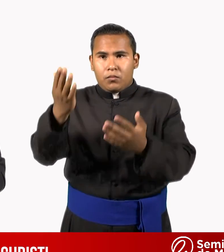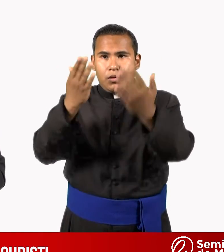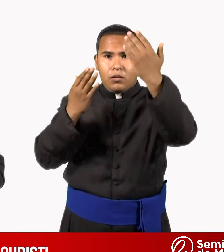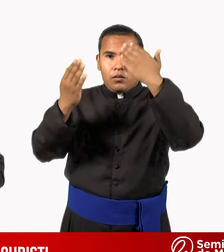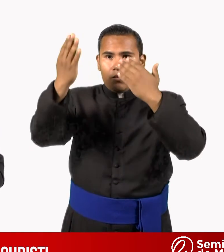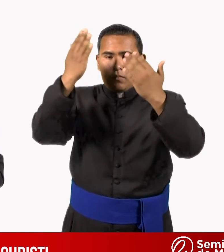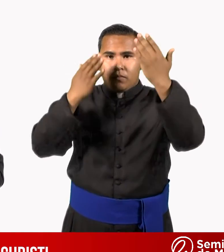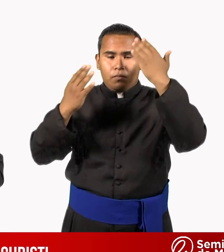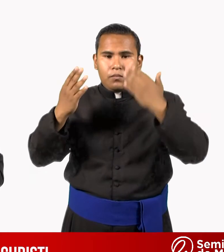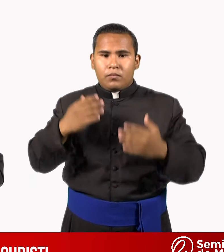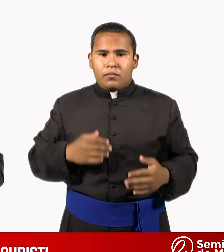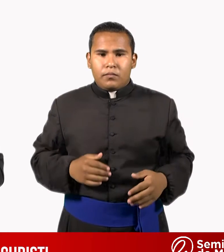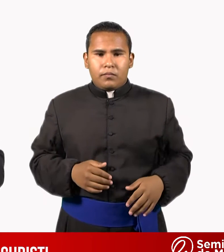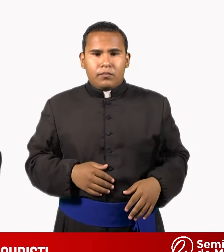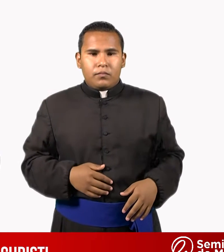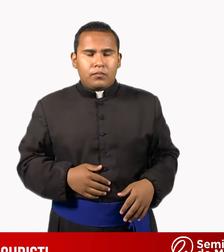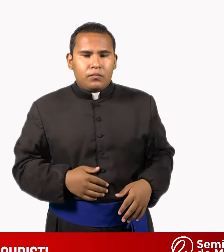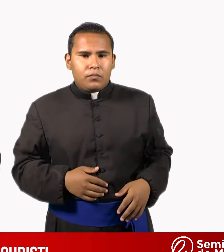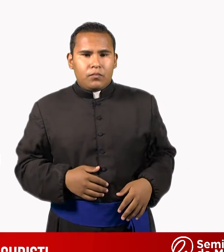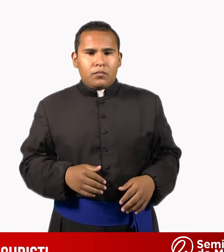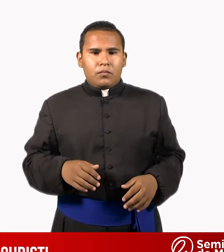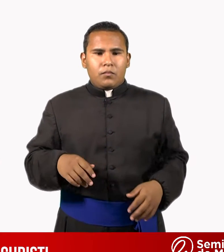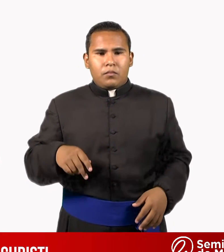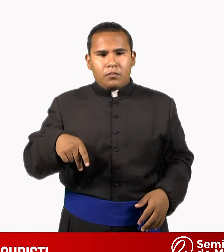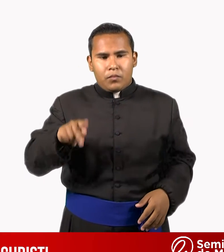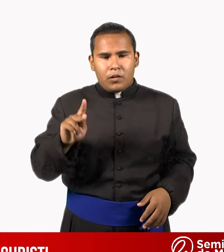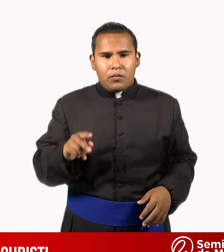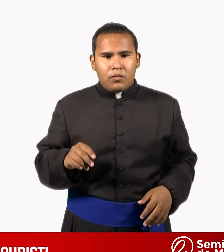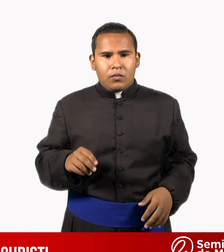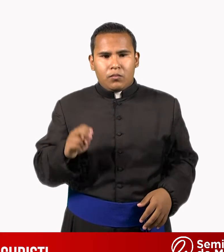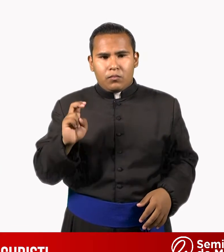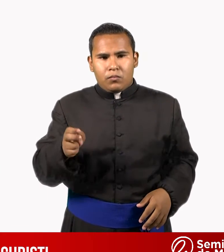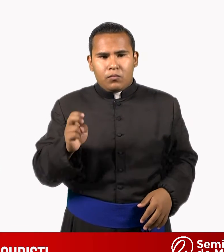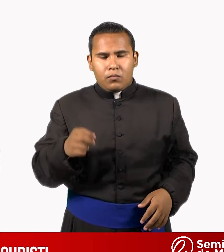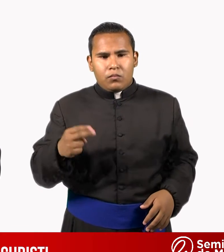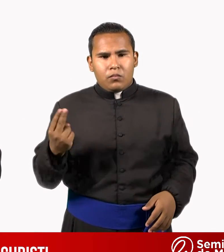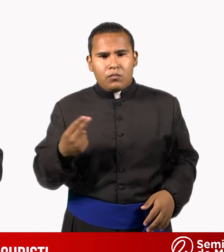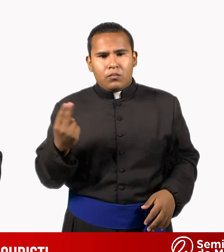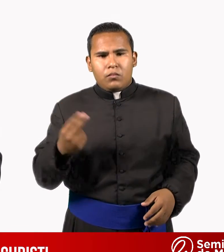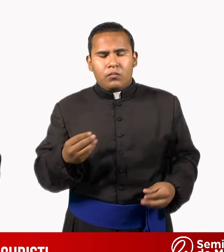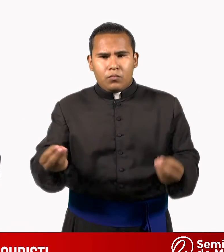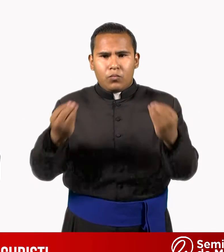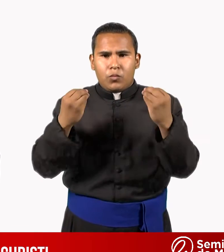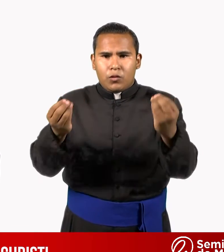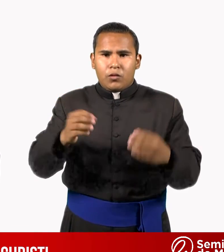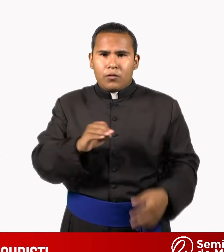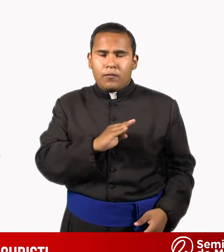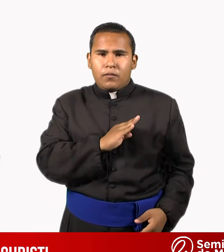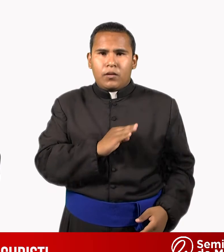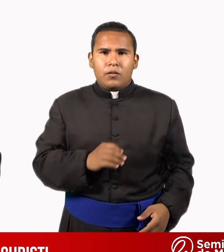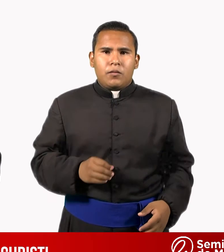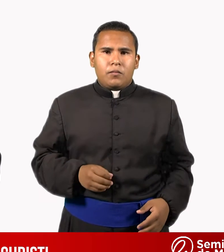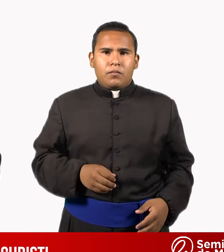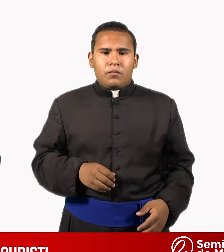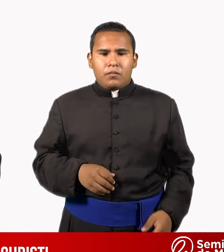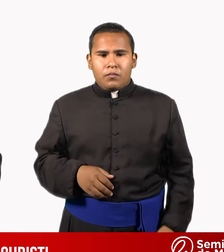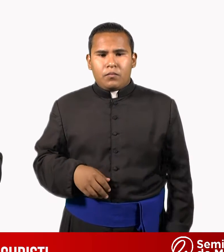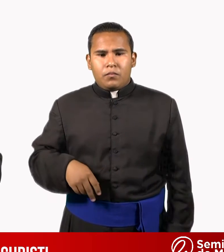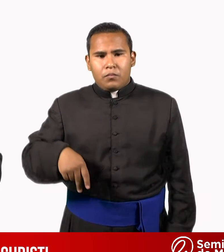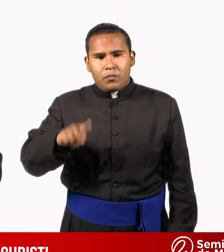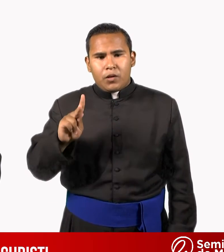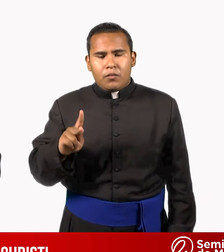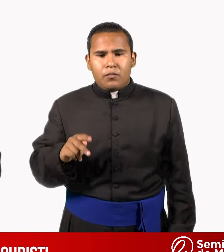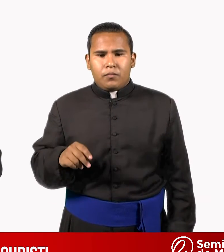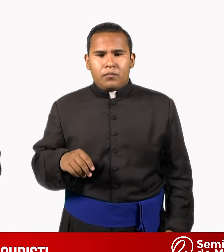para acá. Pero esto se necesita mucha, de mucha fe. Pero sobre todo,